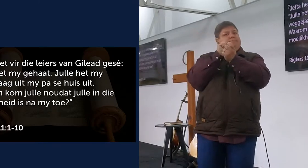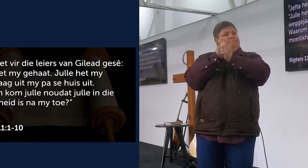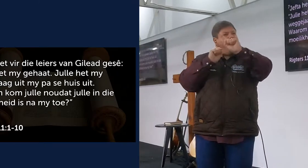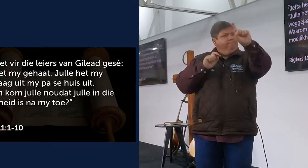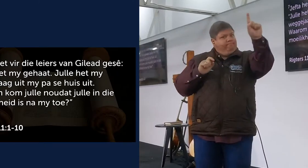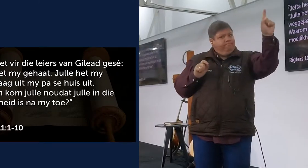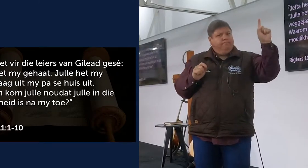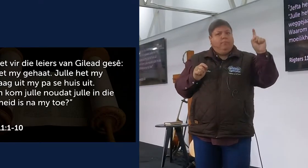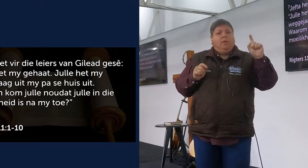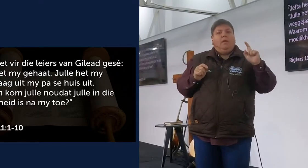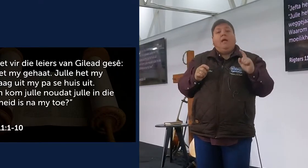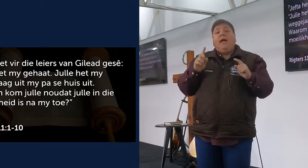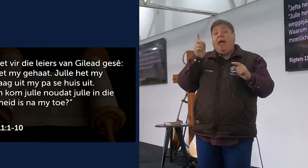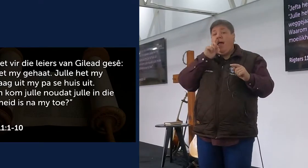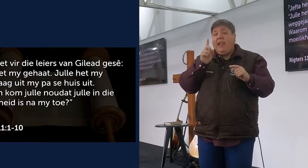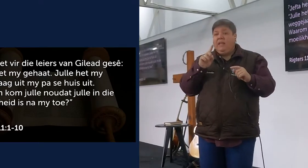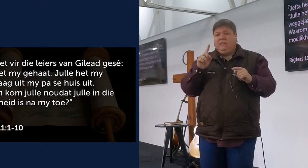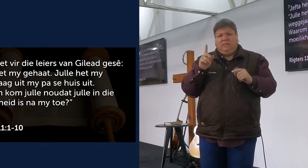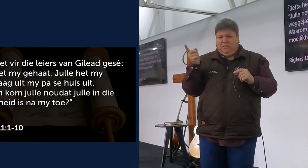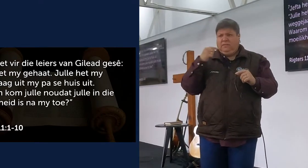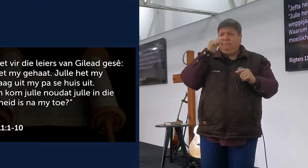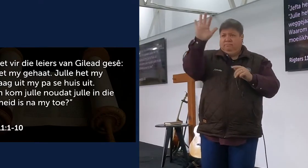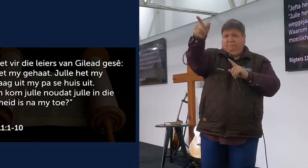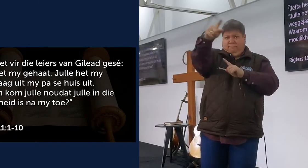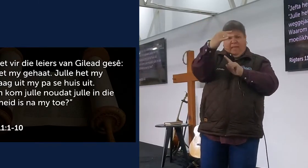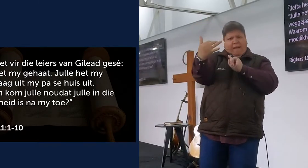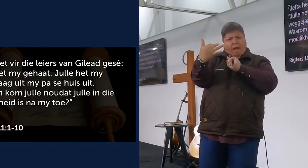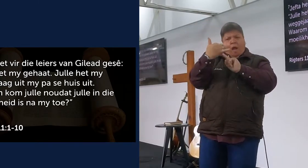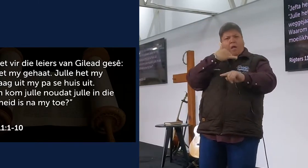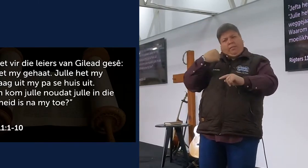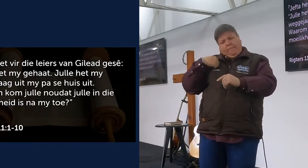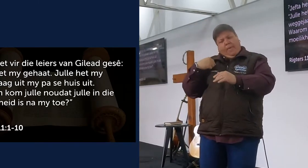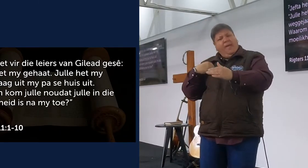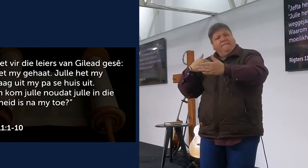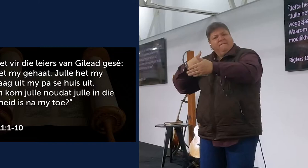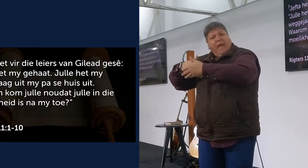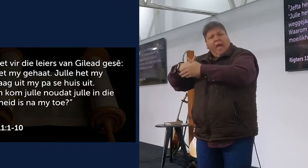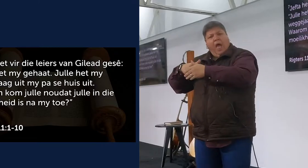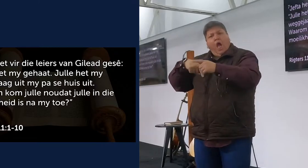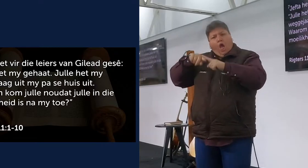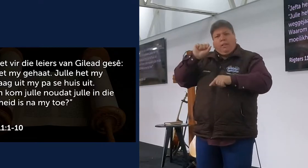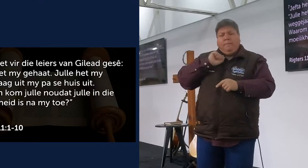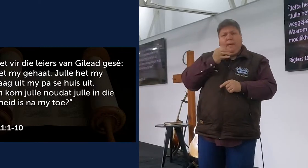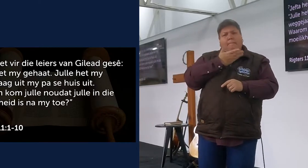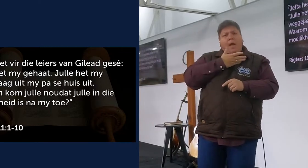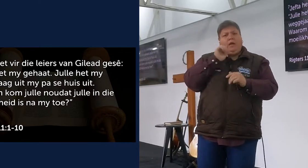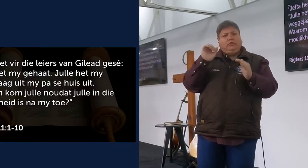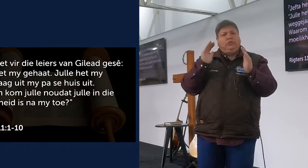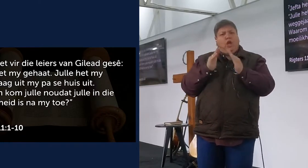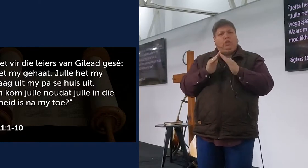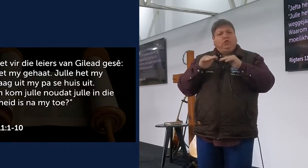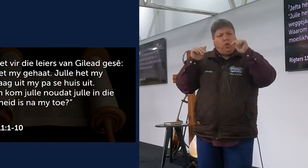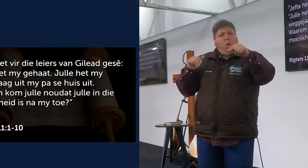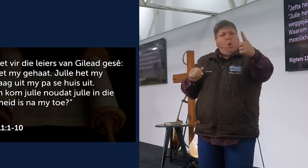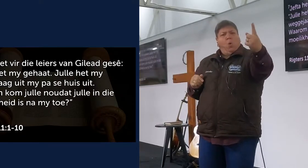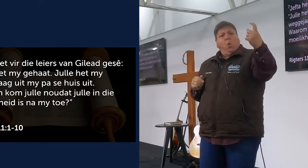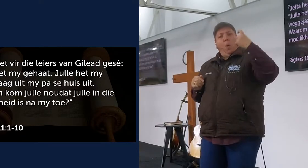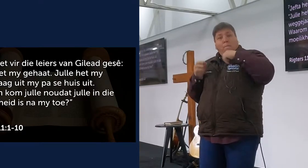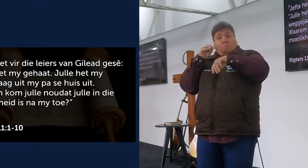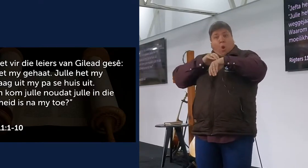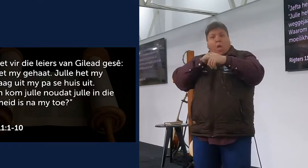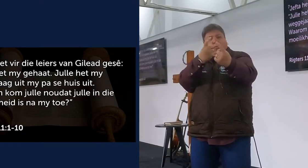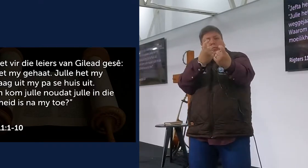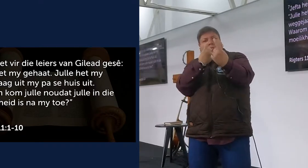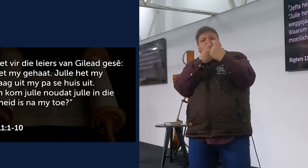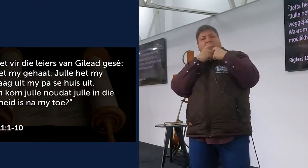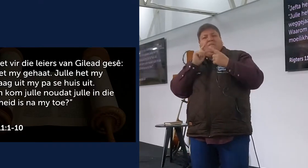gesê, jy het my gehaad, jy het my weggejaag, het my paas en huis uit, waarom kom jy nou, dat jy in die moeilijkheid is